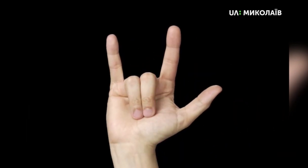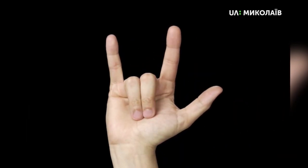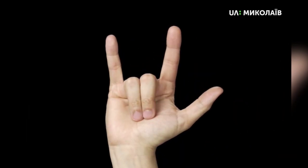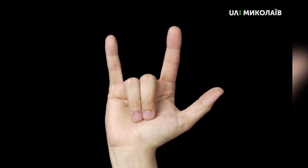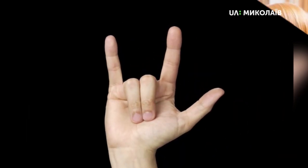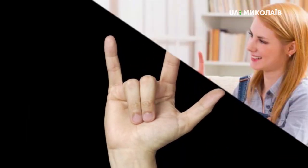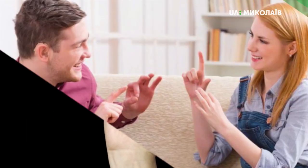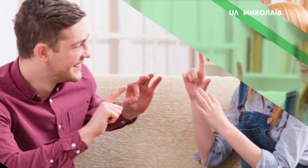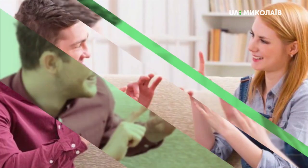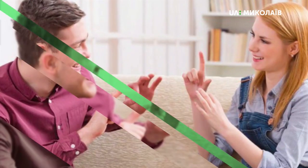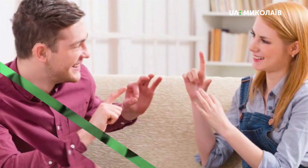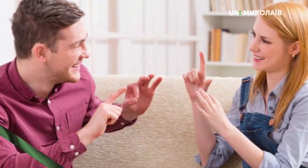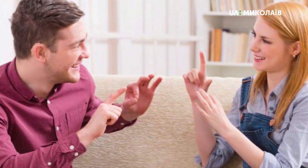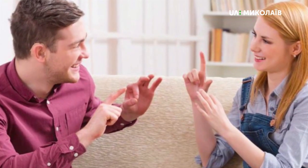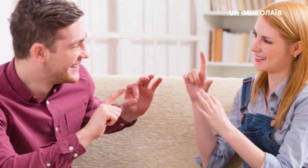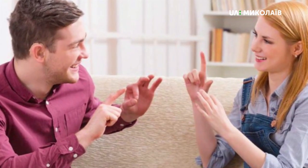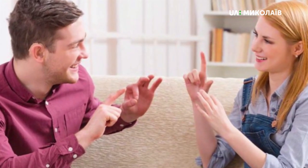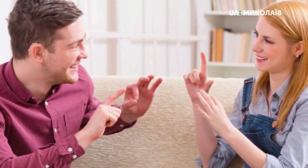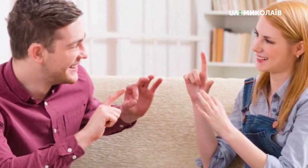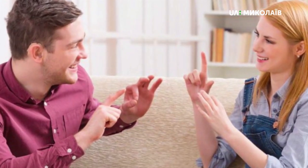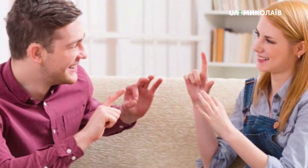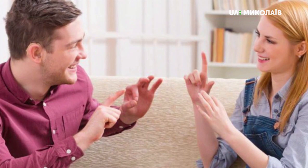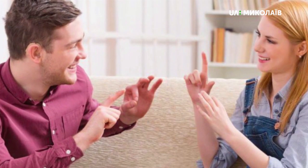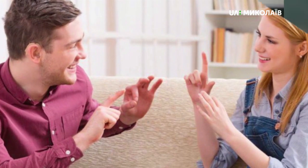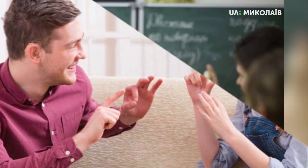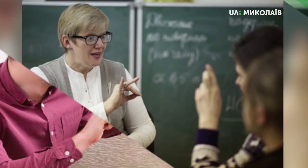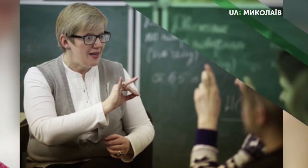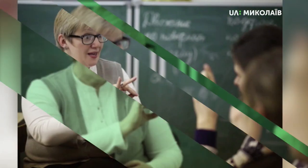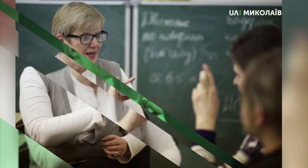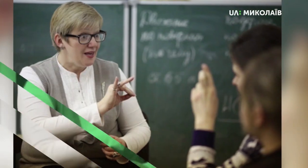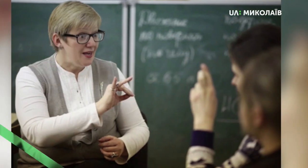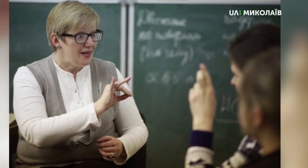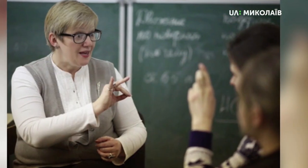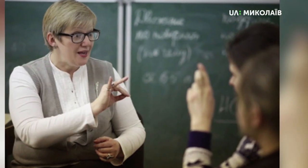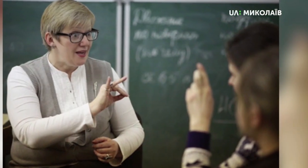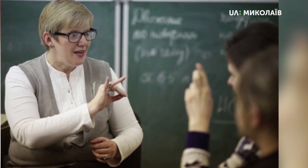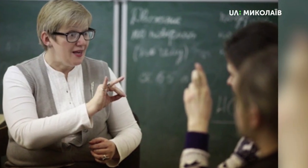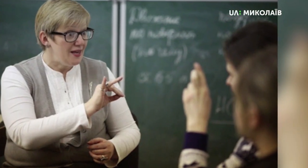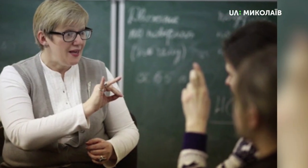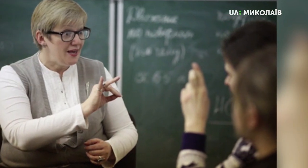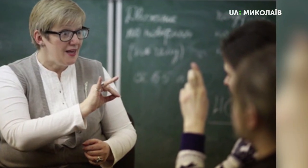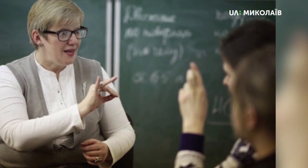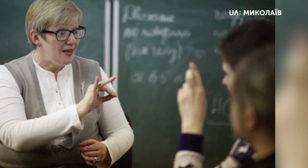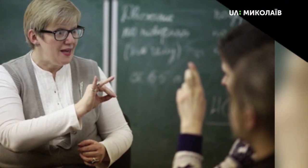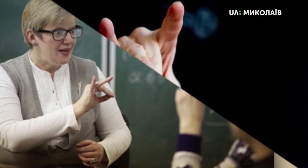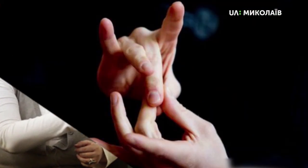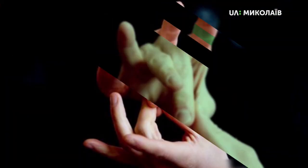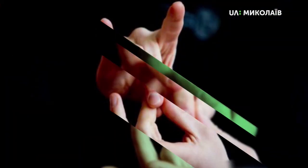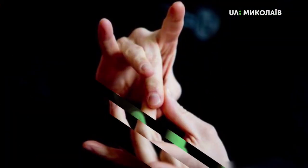Жестова мова – повноцінна мова, де за допомогою жестів вимовляються слова. Жестових мов у світі стільки ж,